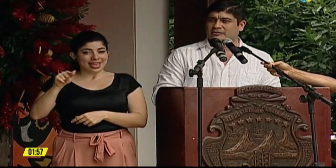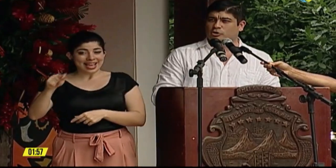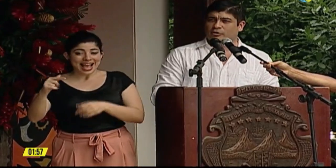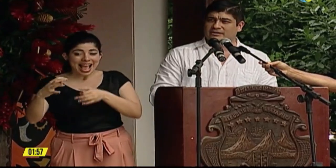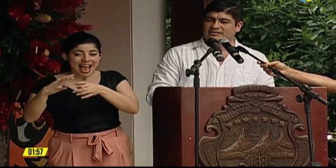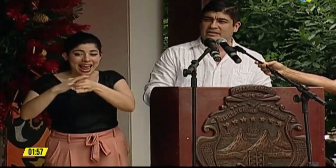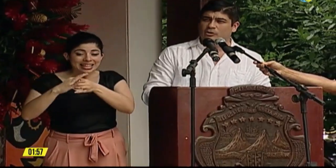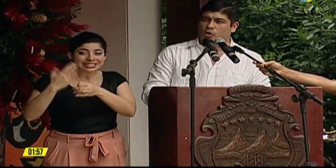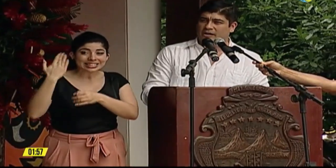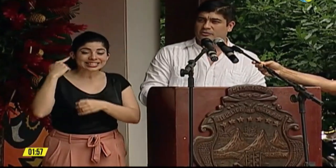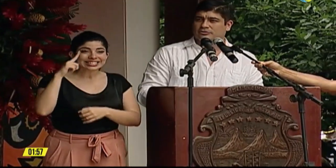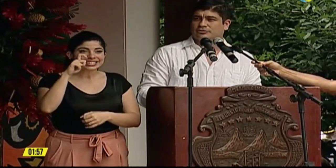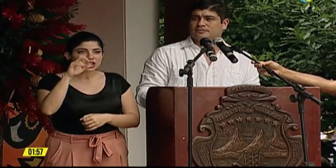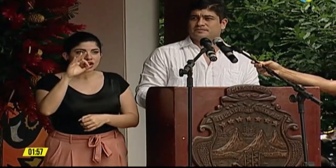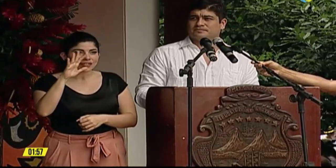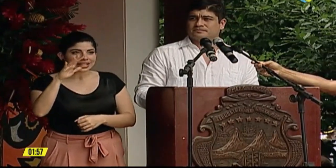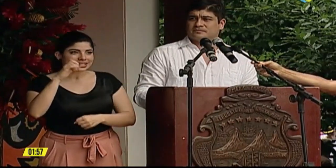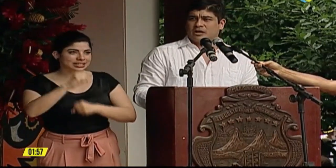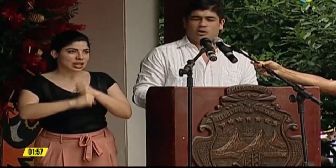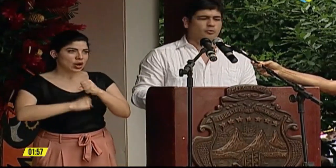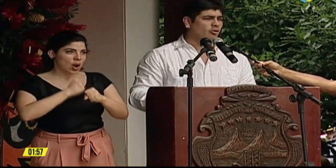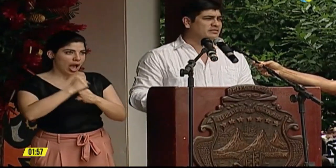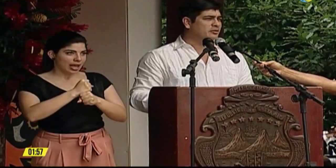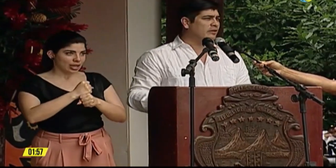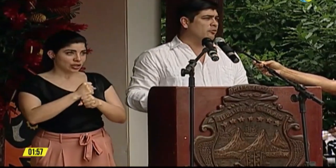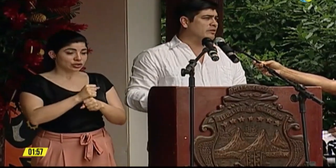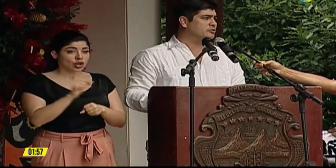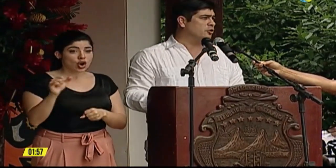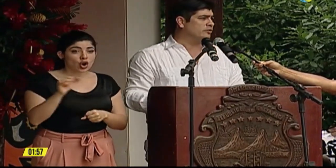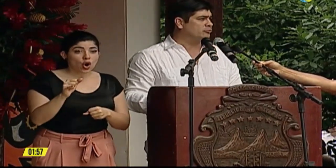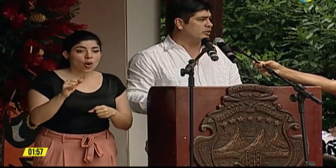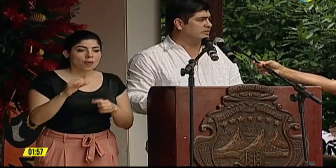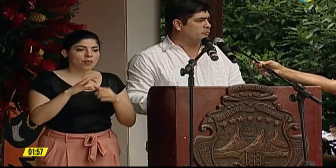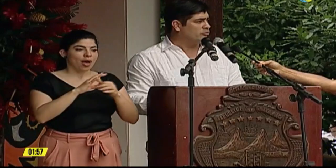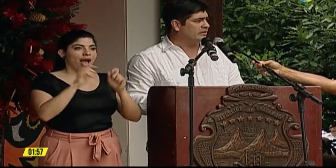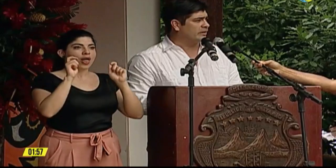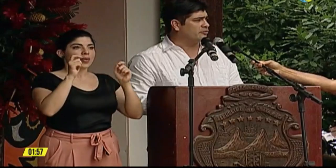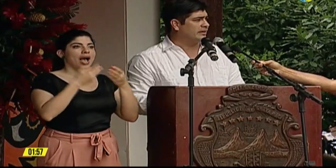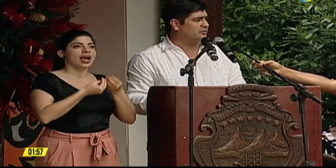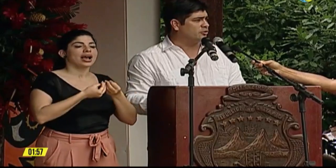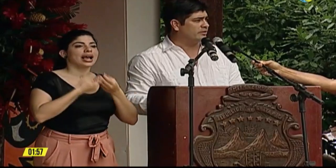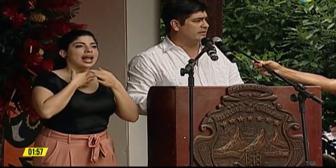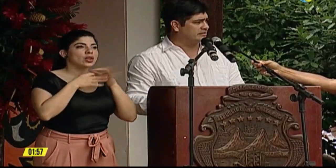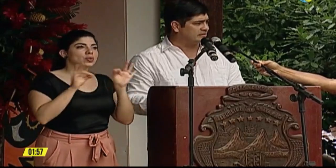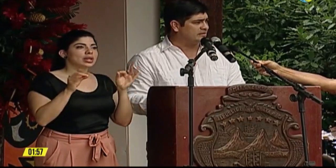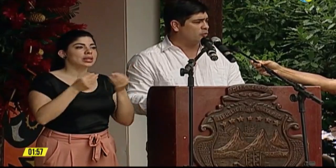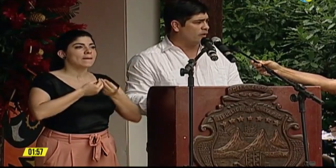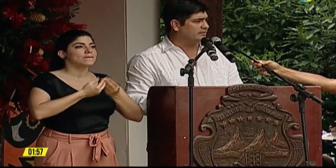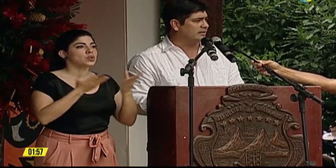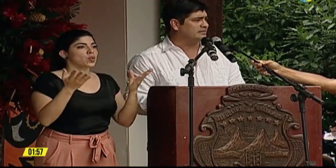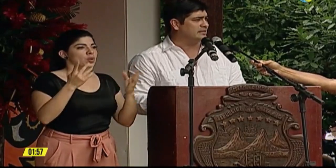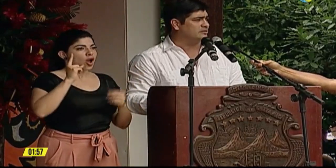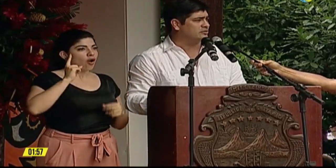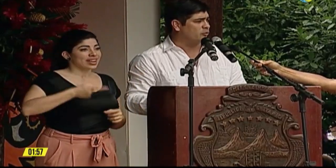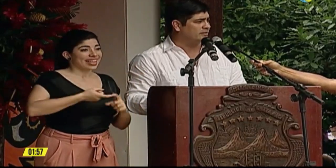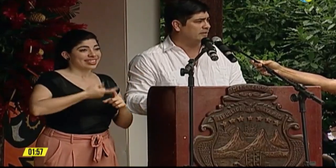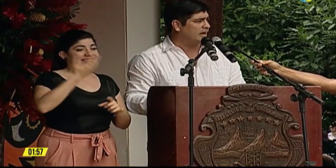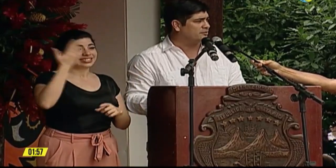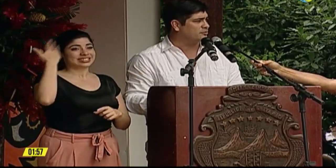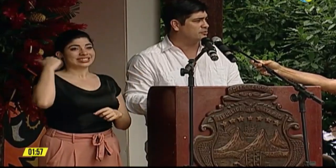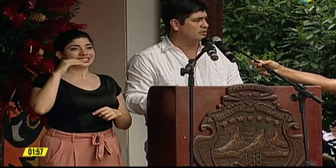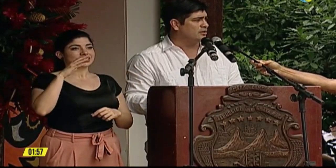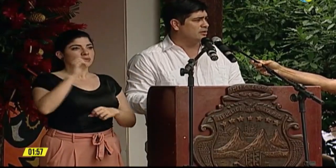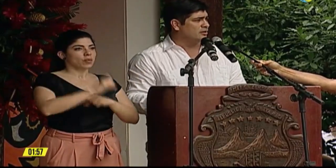de hace 195 años, como lo ha sido la educación gratuita, pública y obligatoria de hace 50, 150